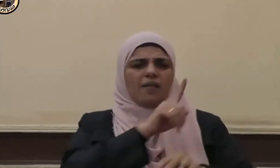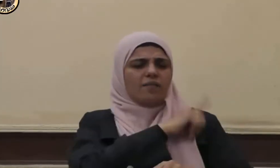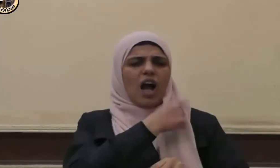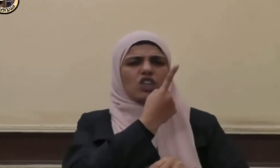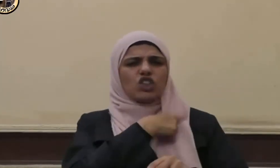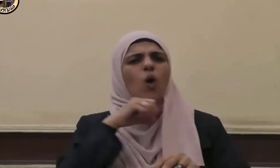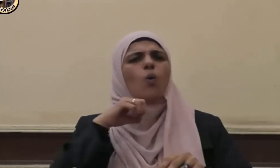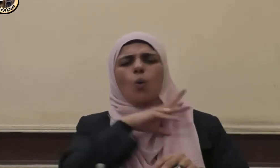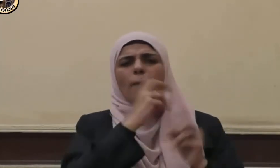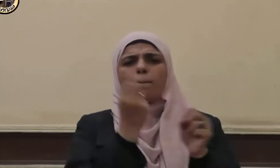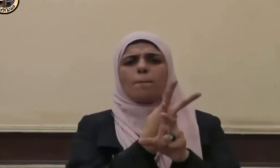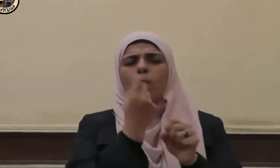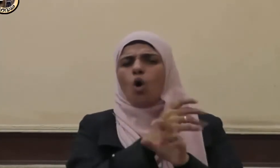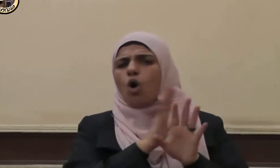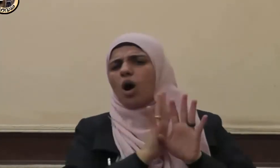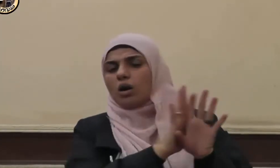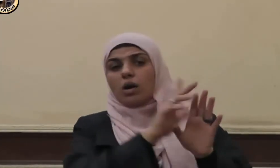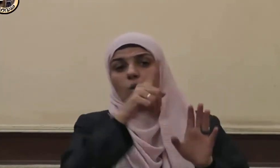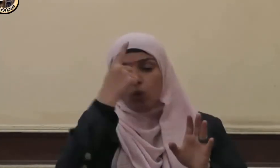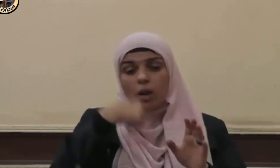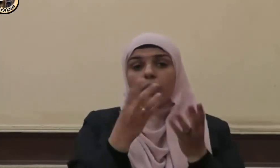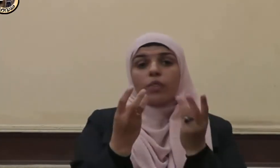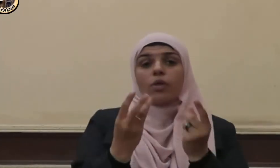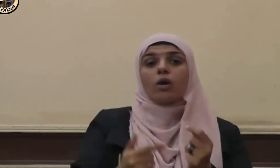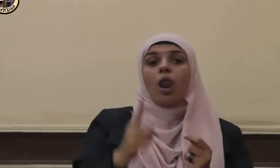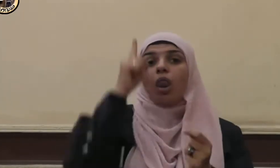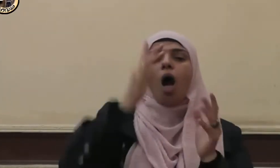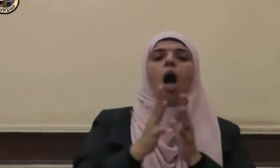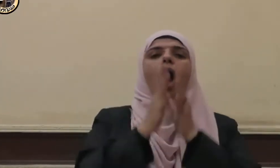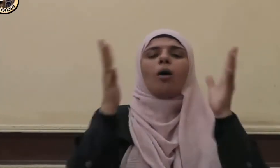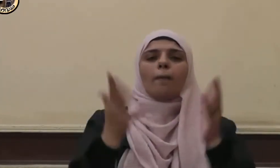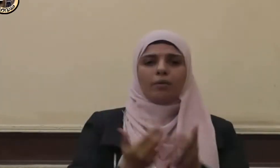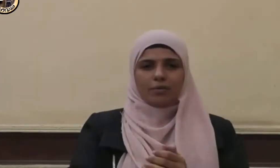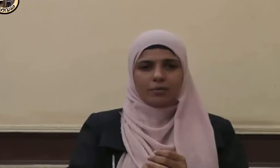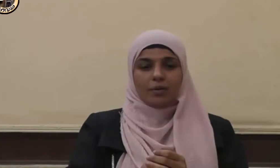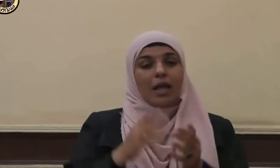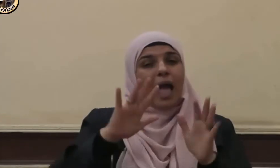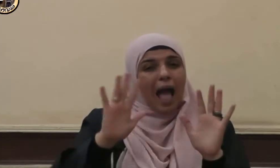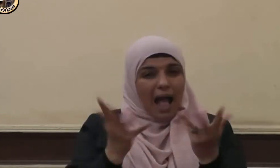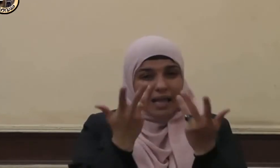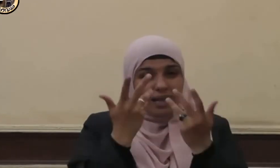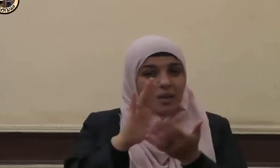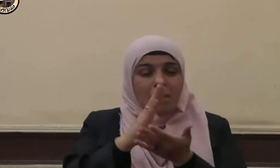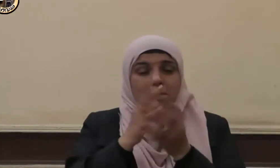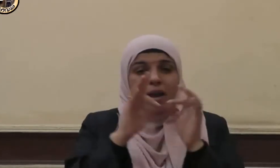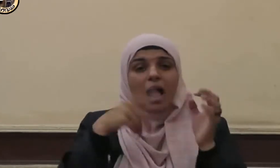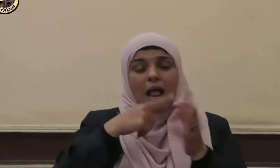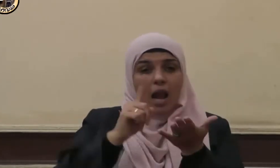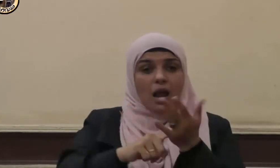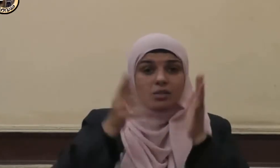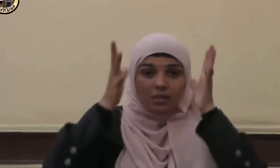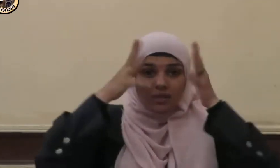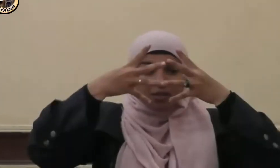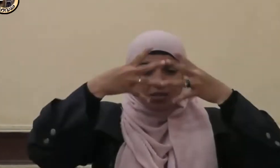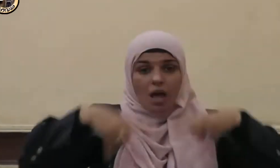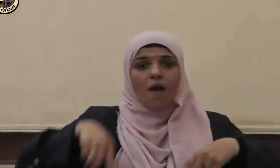والمنكر والذكر الضال أكبر أي إن الصلاة فيها مقصودان